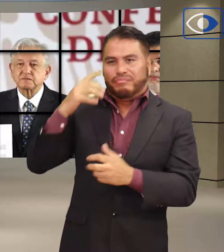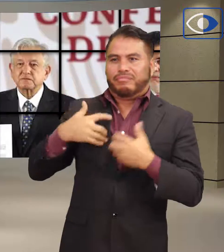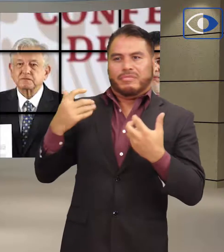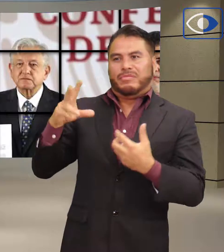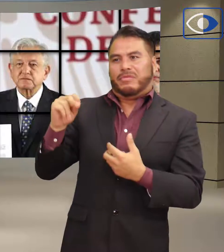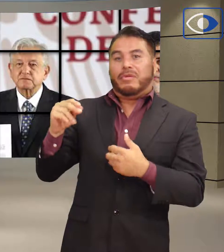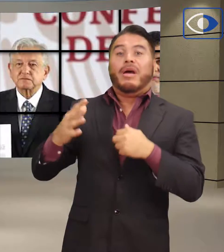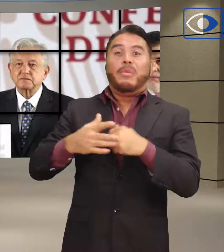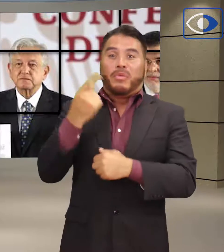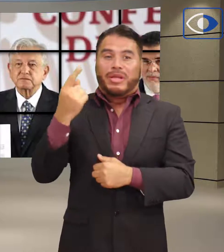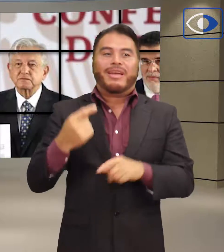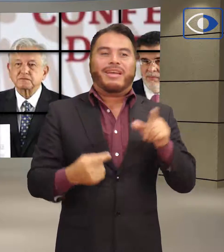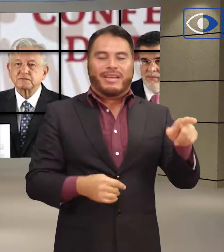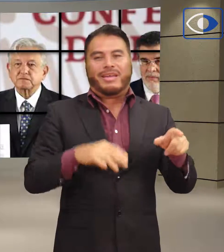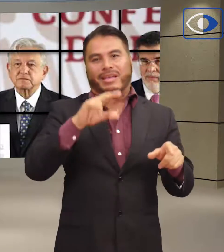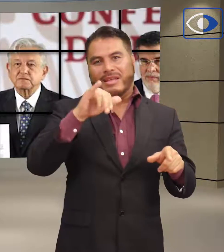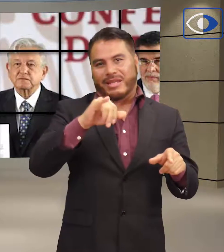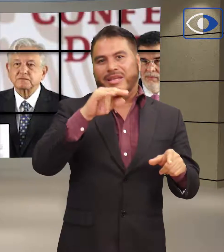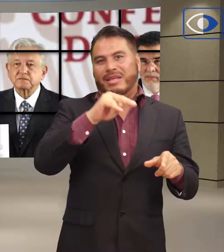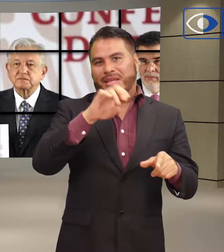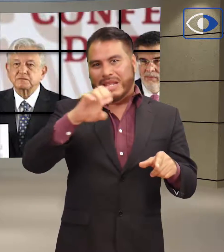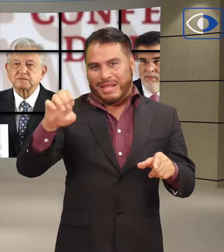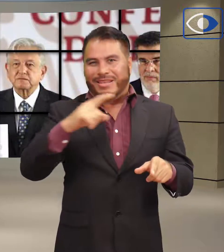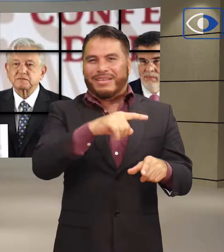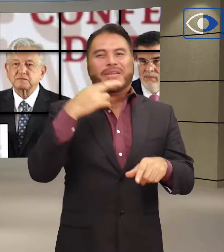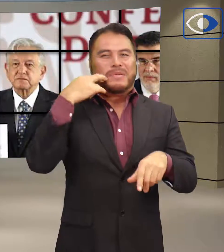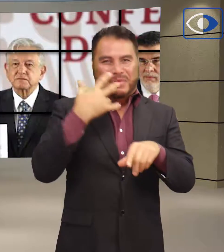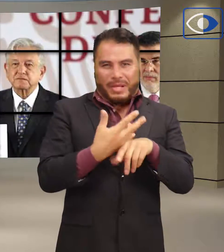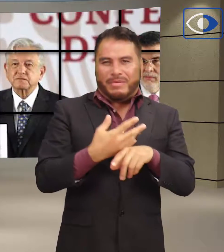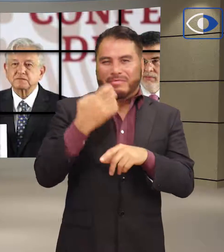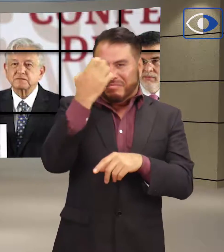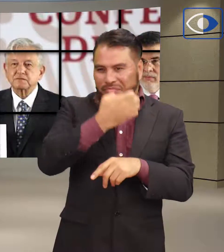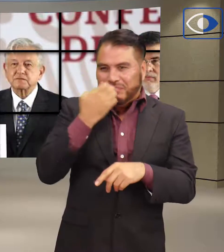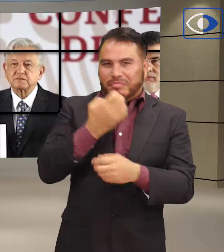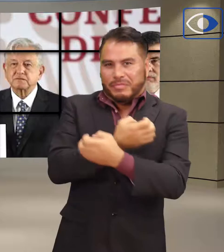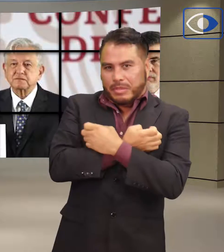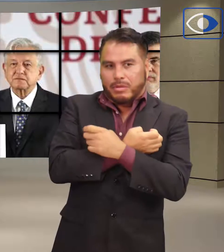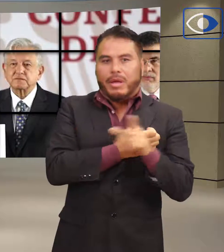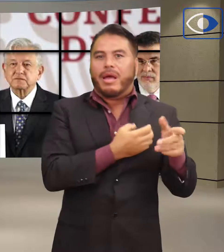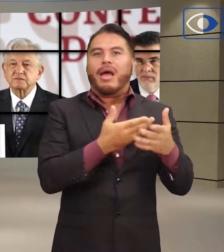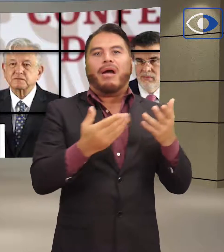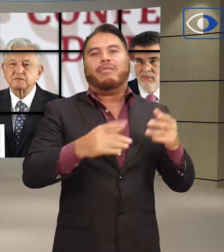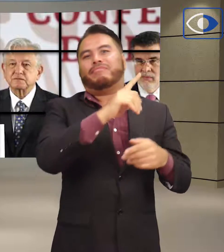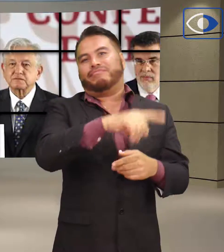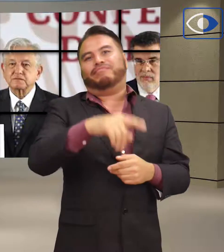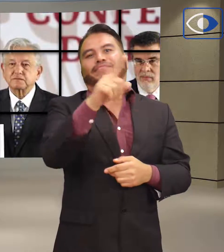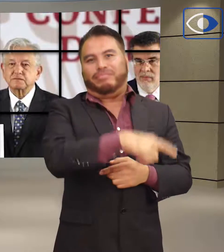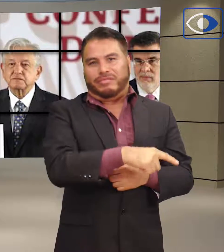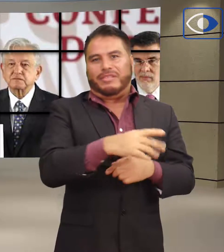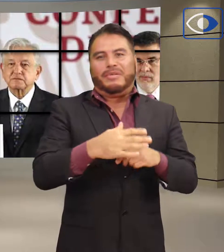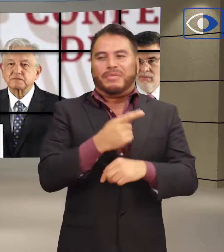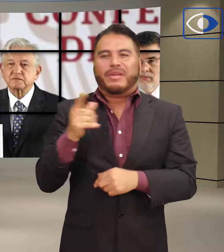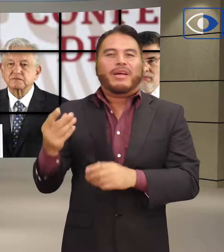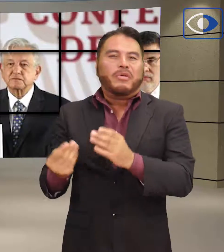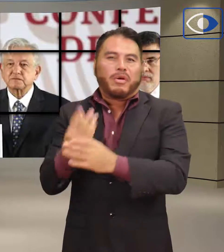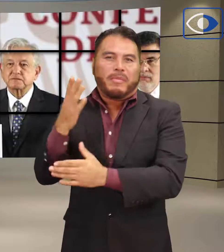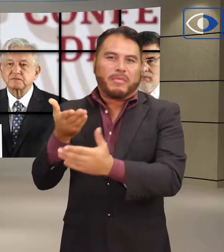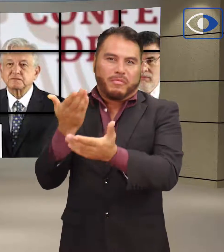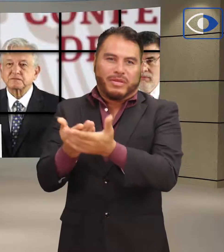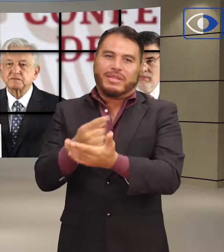Luego de que el mandatario firmó la iniciativa de ley que cancela la operación del INE como órgano autónomo para evaluar la